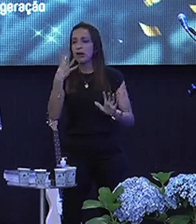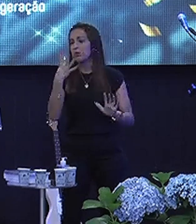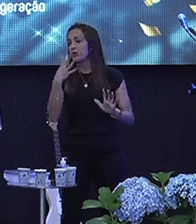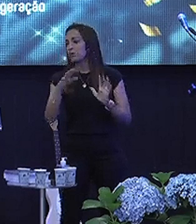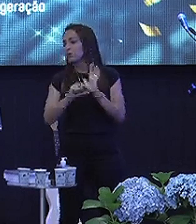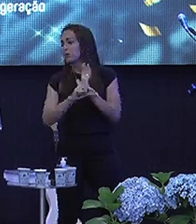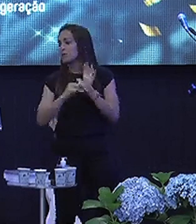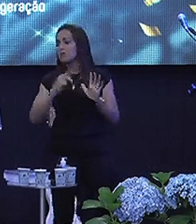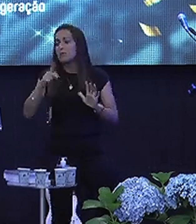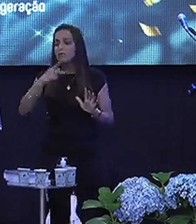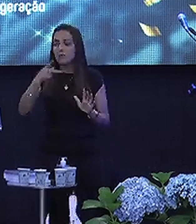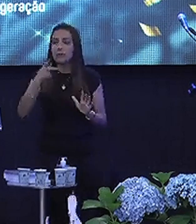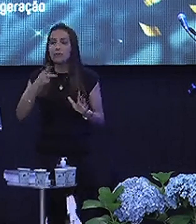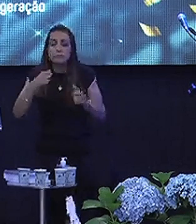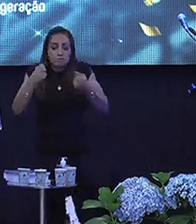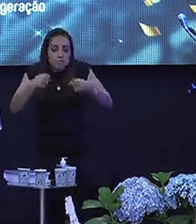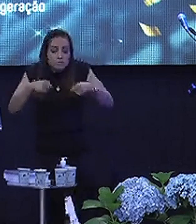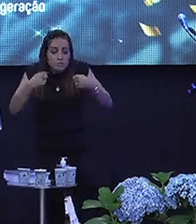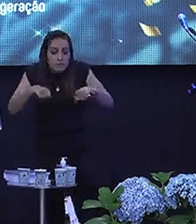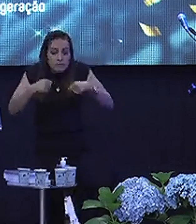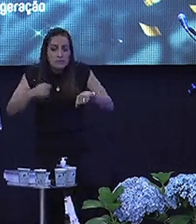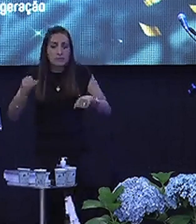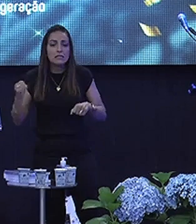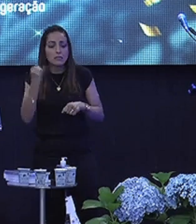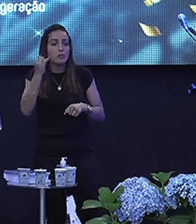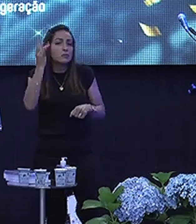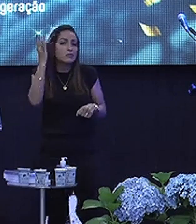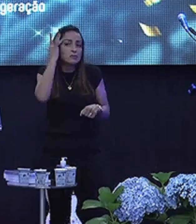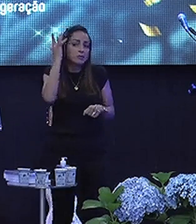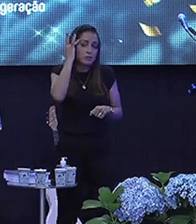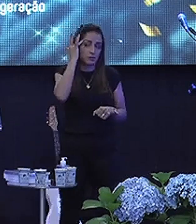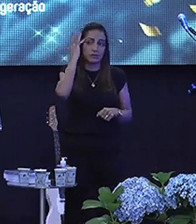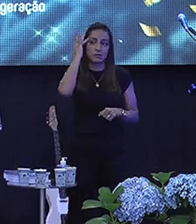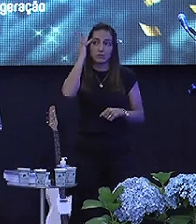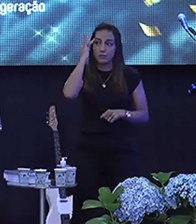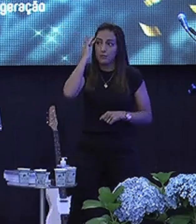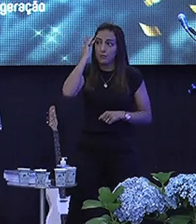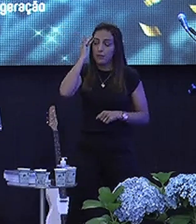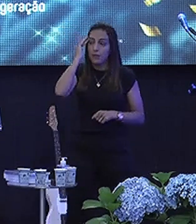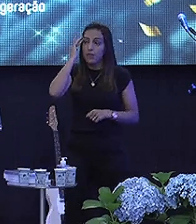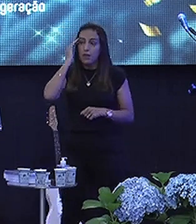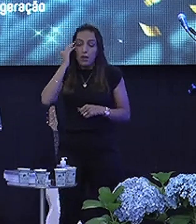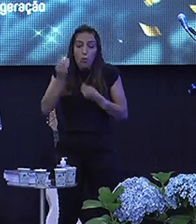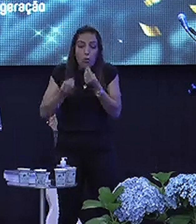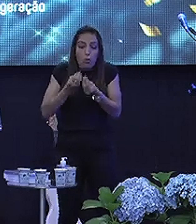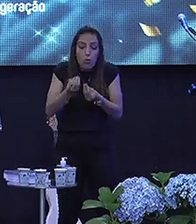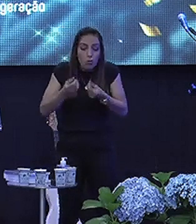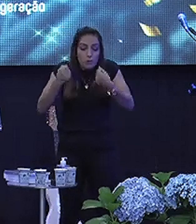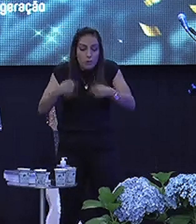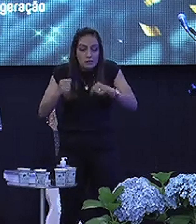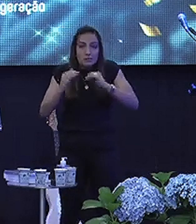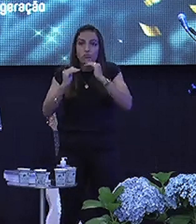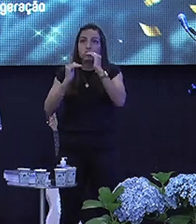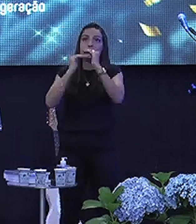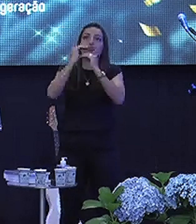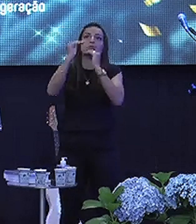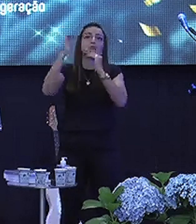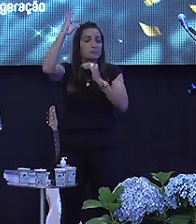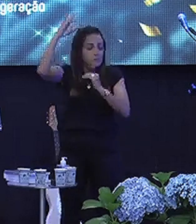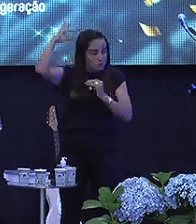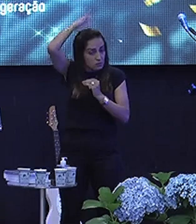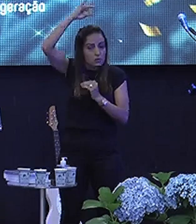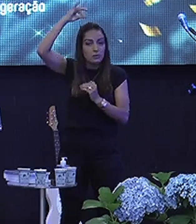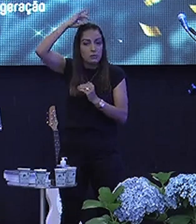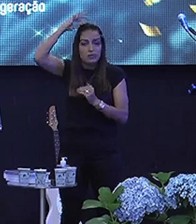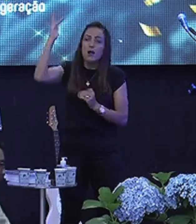versículos Falando da necessidade da maturidade Do quanto nós temos que crescer espiritualmente Do quanto nós